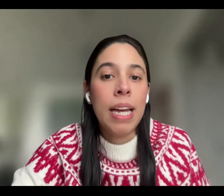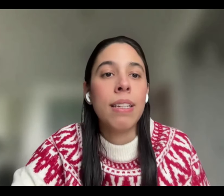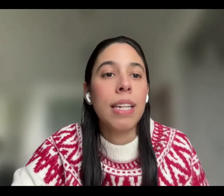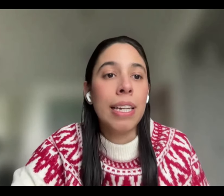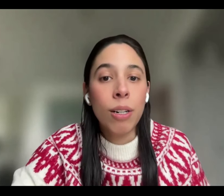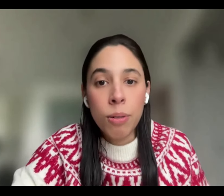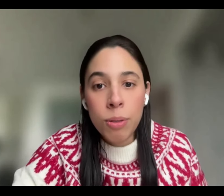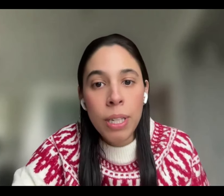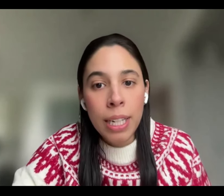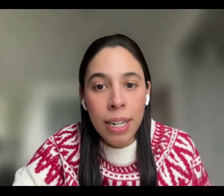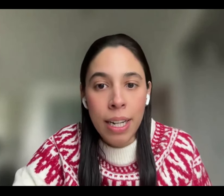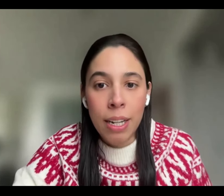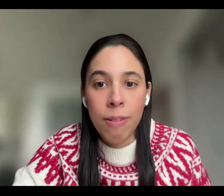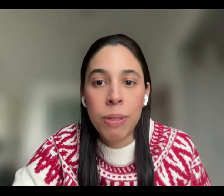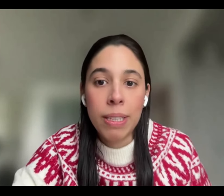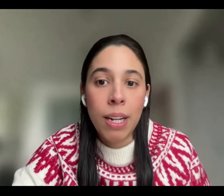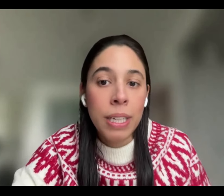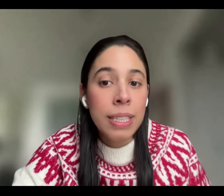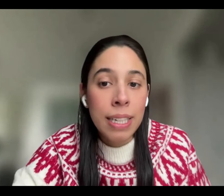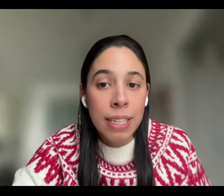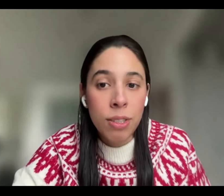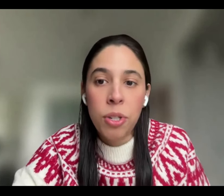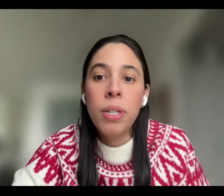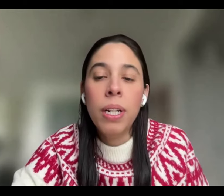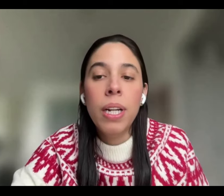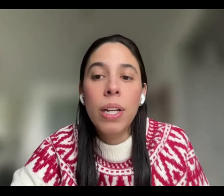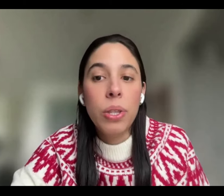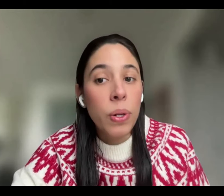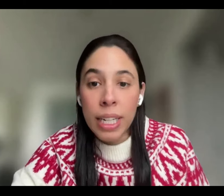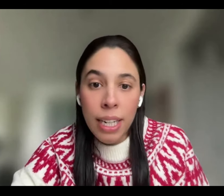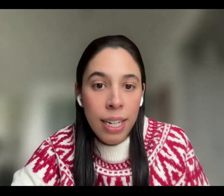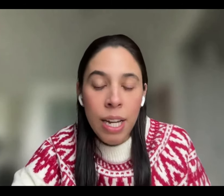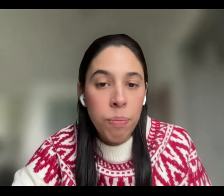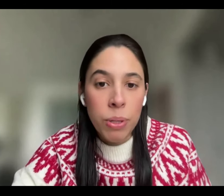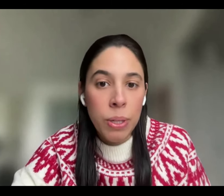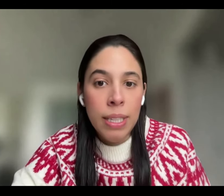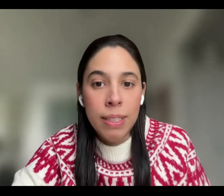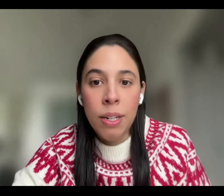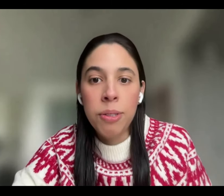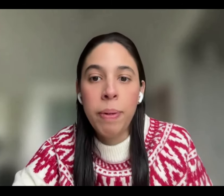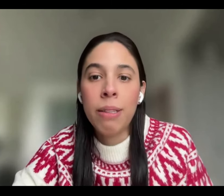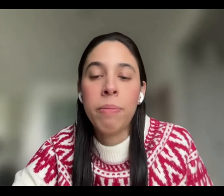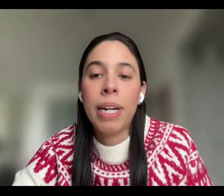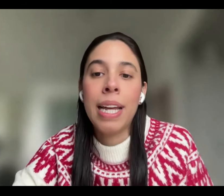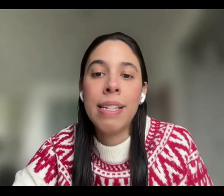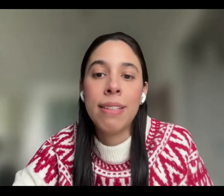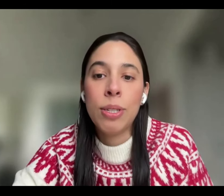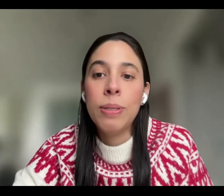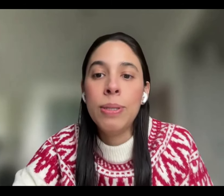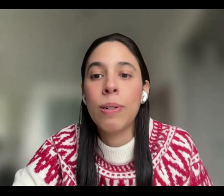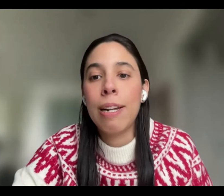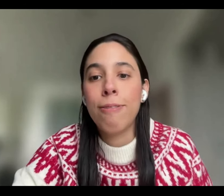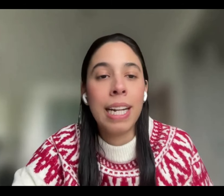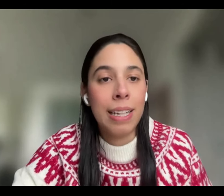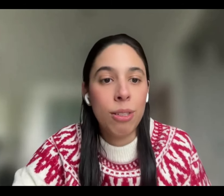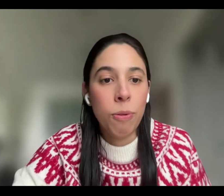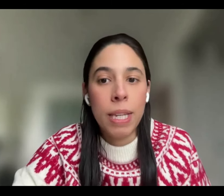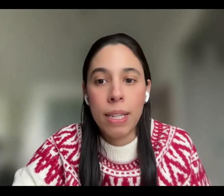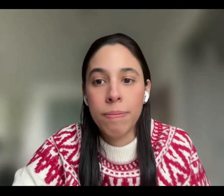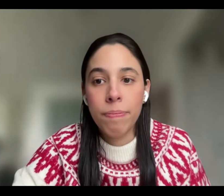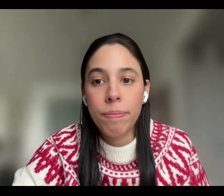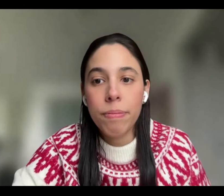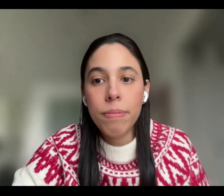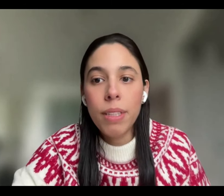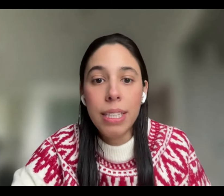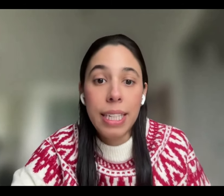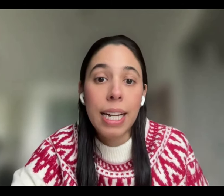discapacidad, incluso declarada bajo estado de interdicción, no requiere de apoyo de terceros para tomar la decisión sobre el final de